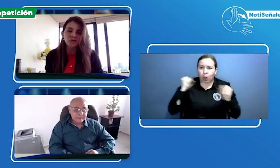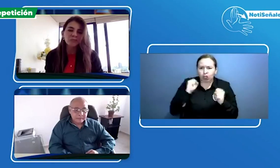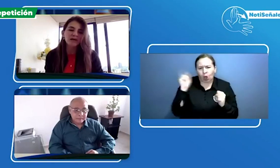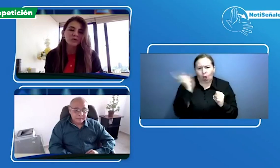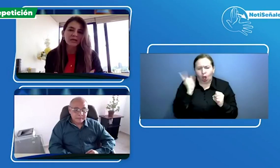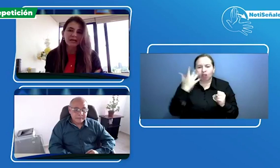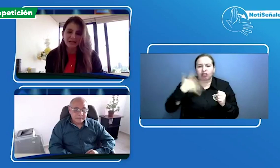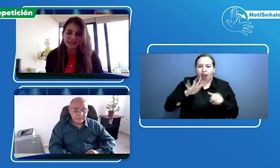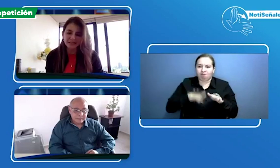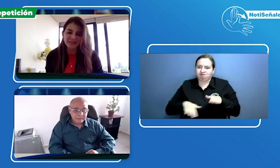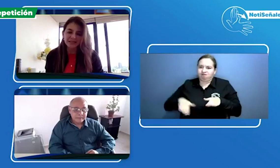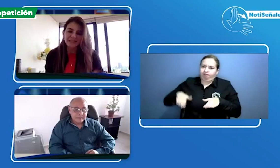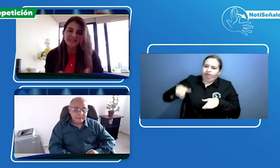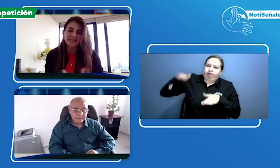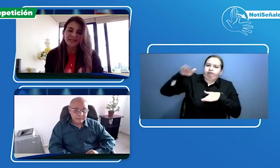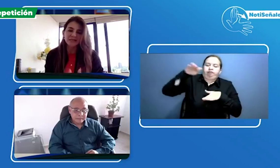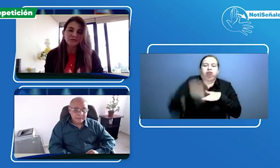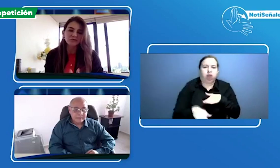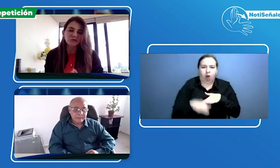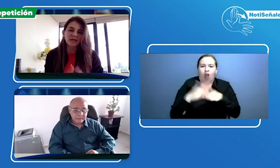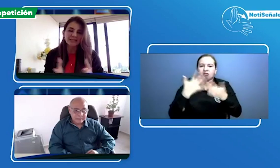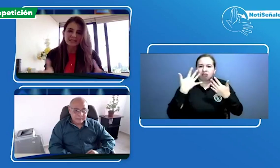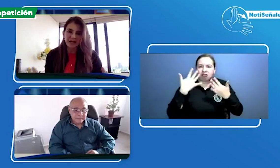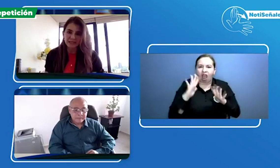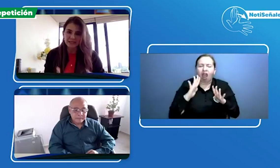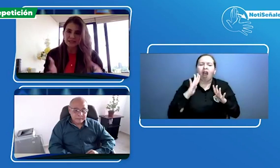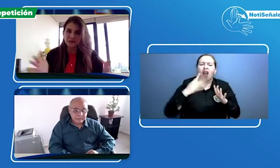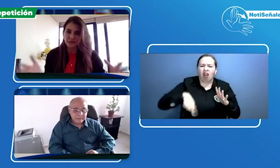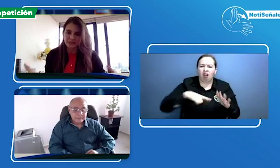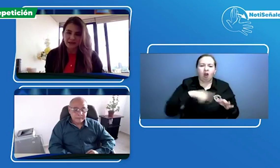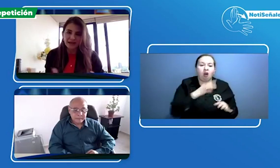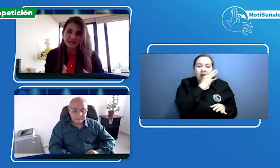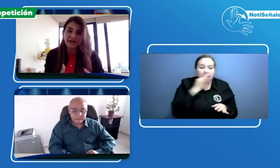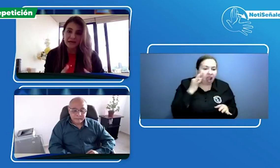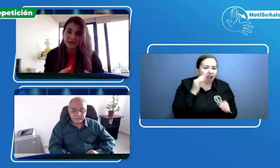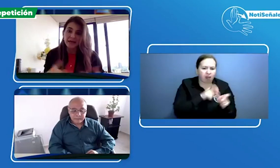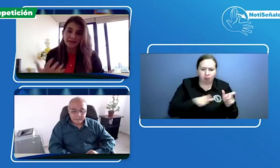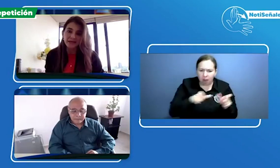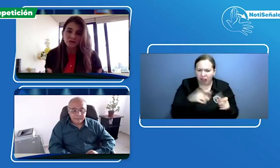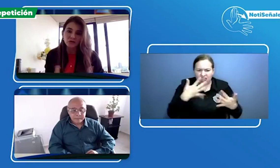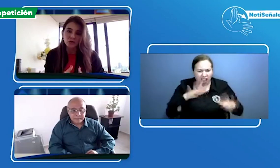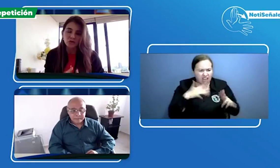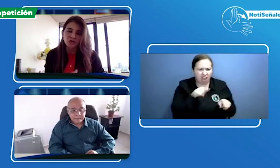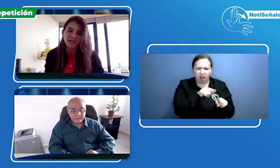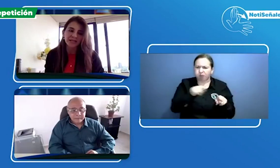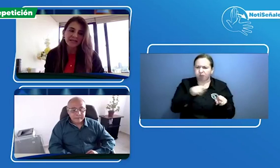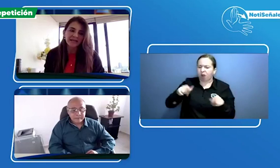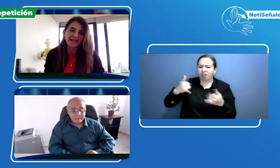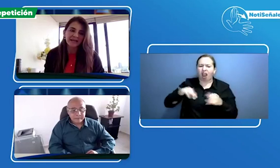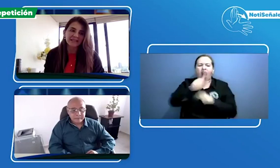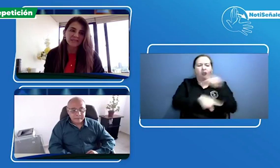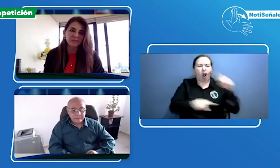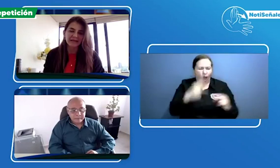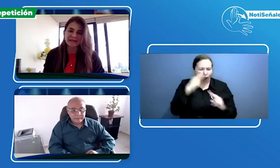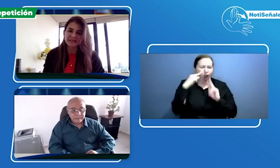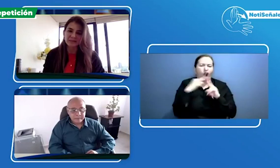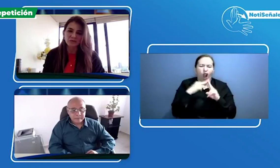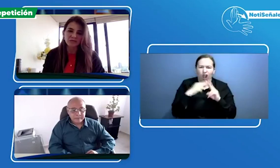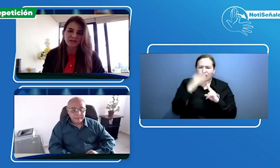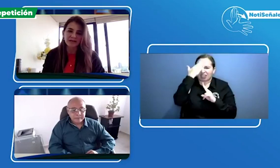un paso gigante ya tenemos todas las claves de accesibilidad ya hay gente que nos conoce el despliegue que hicimos en